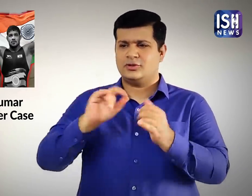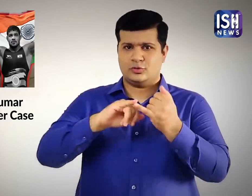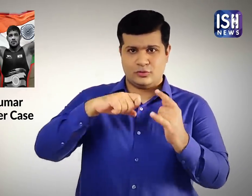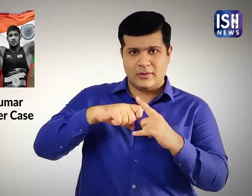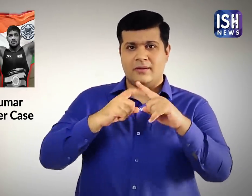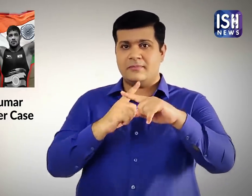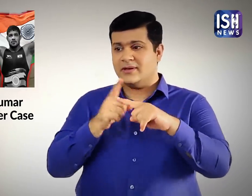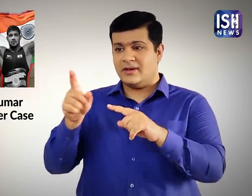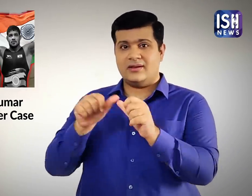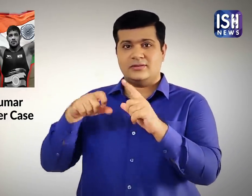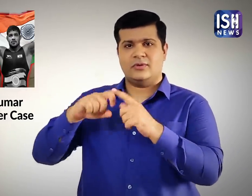हिरासत में रहेंगे।